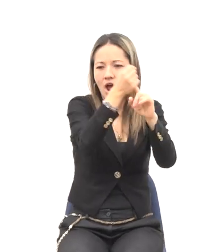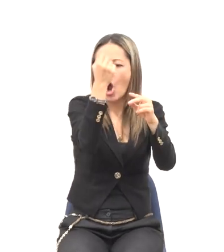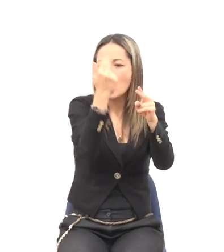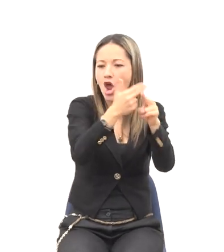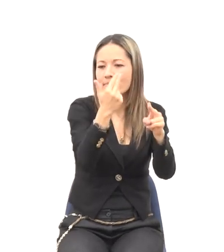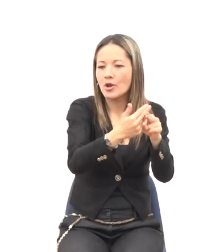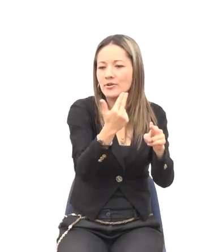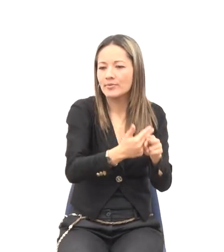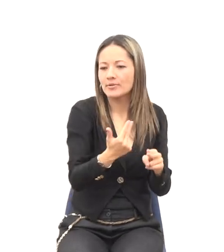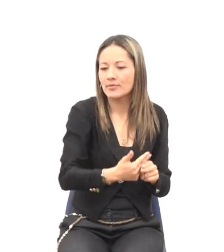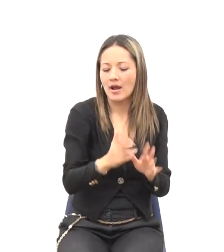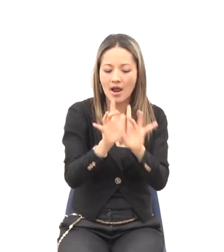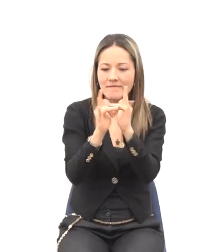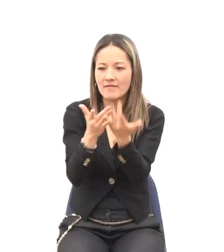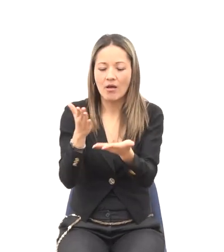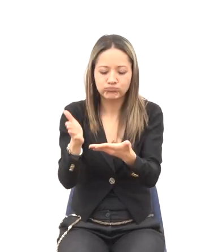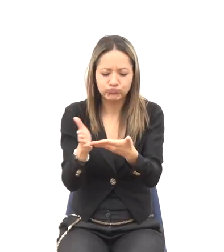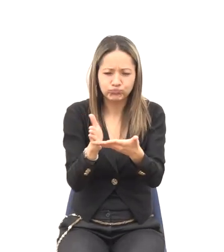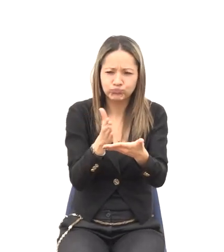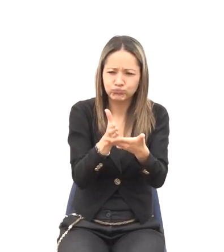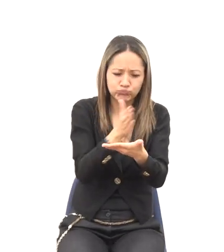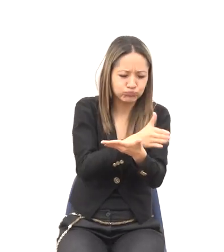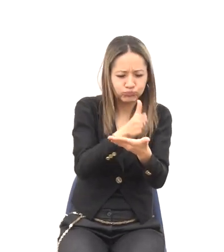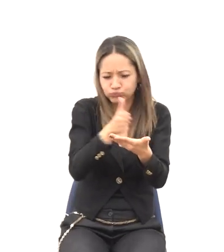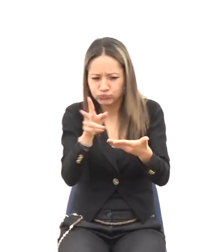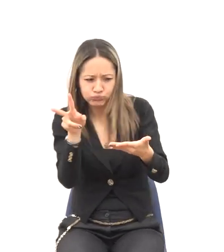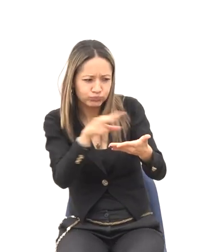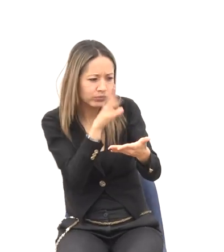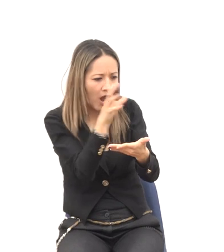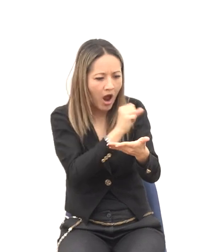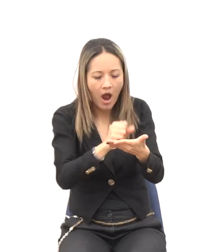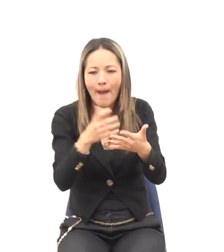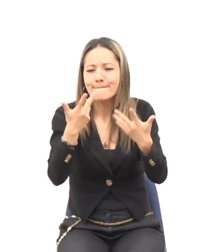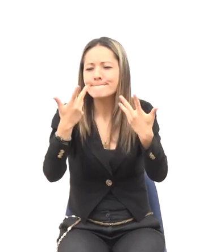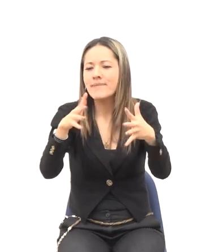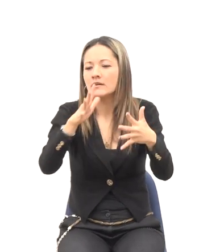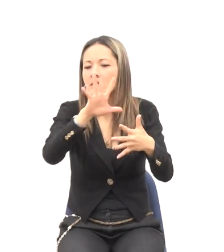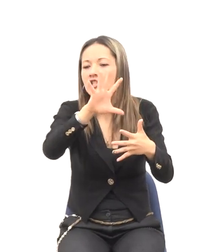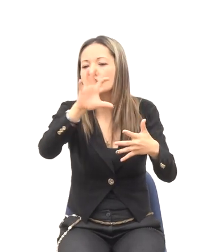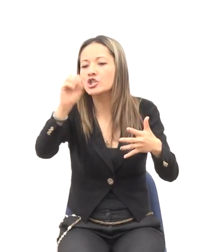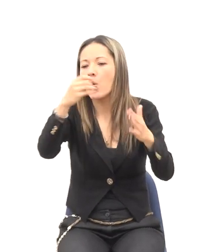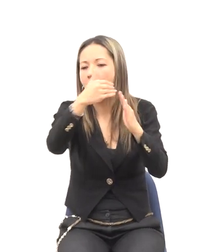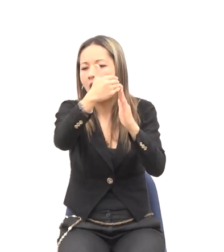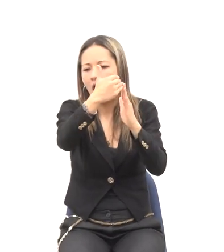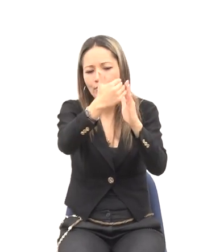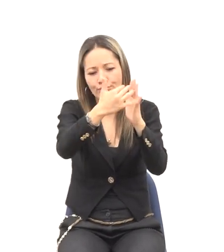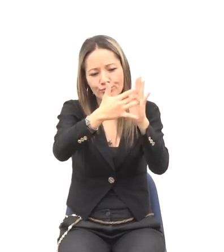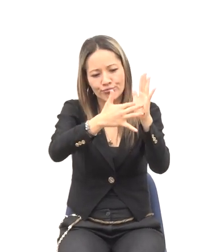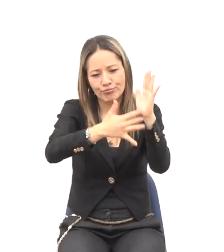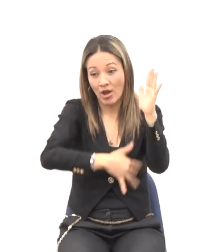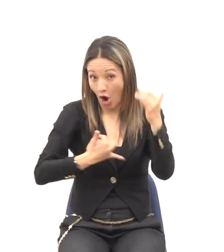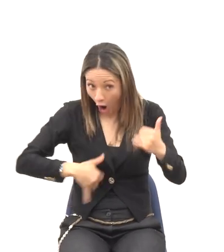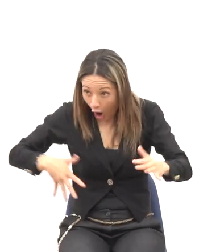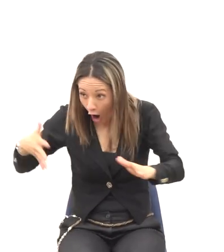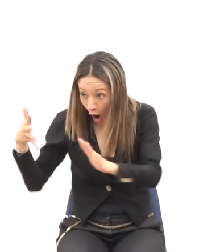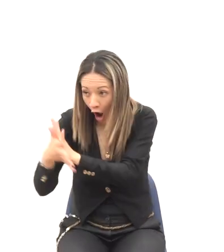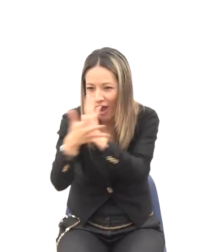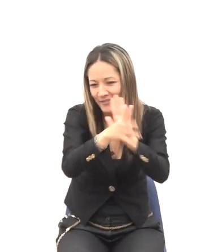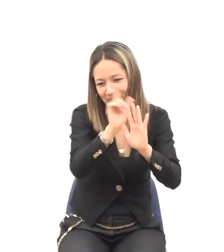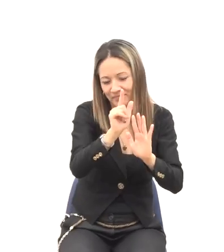Superficialmente En la palabra Puedo decirles Que son más de 50 No los voy a entrar A decir ahorita Usted únicamente Puede entrar A